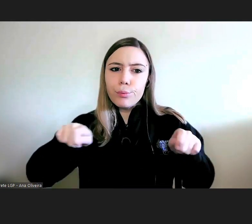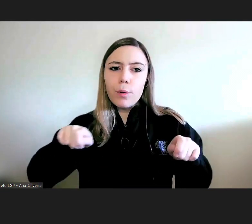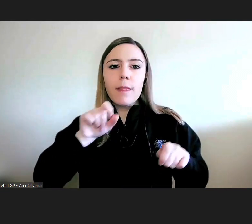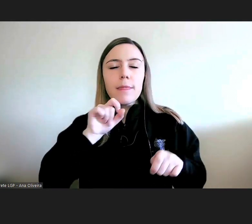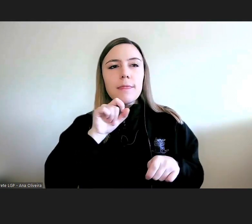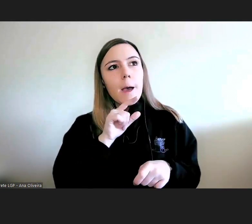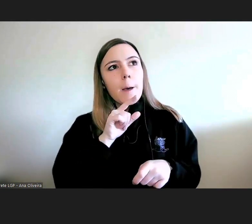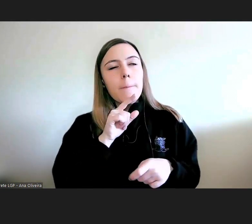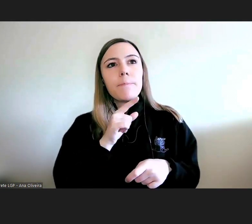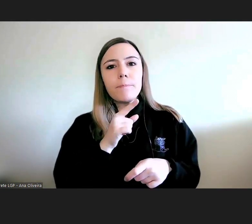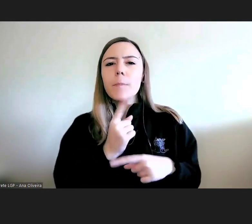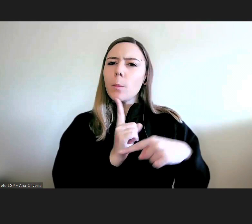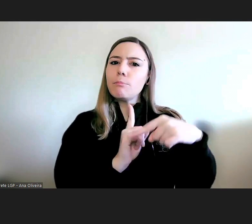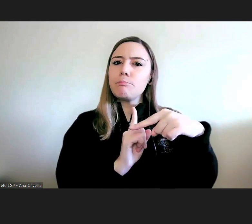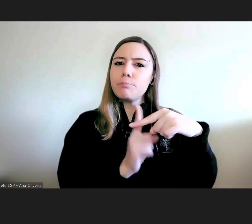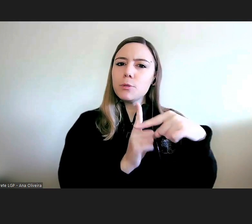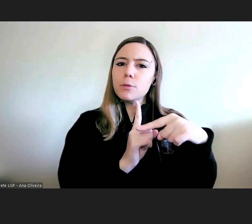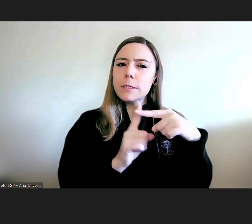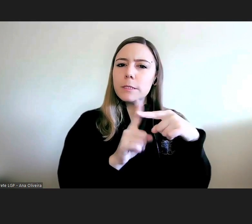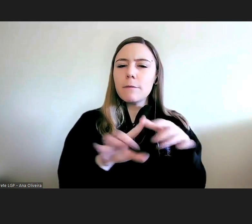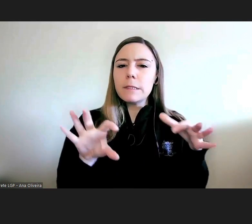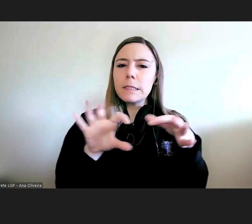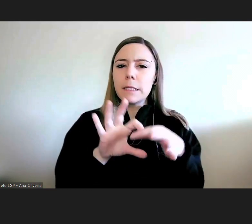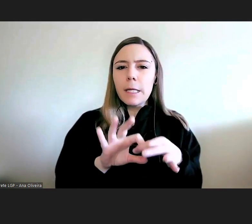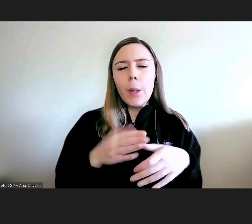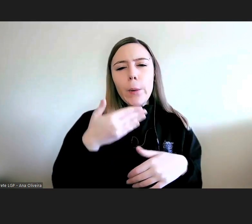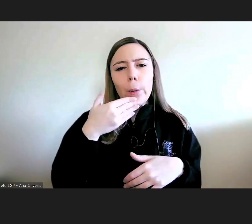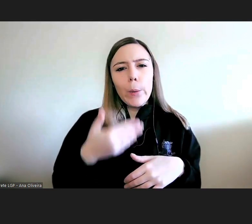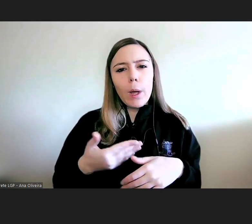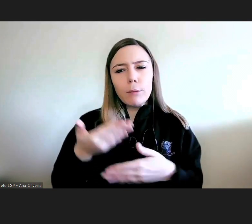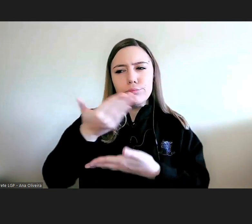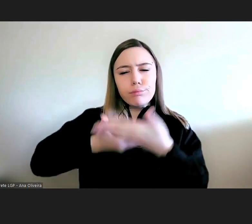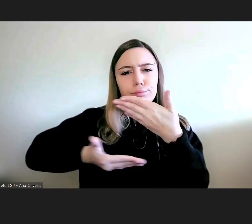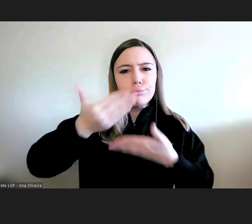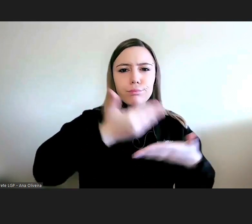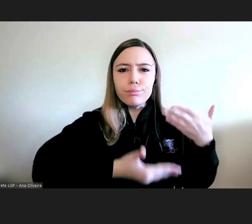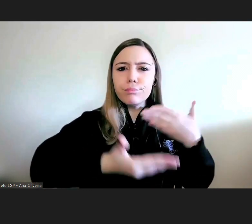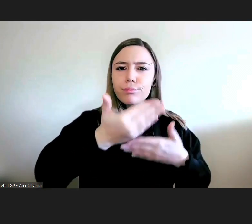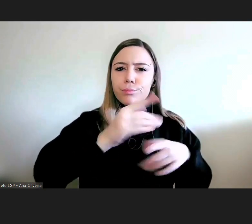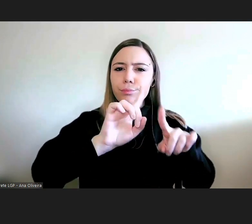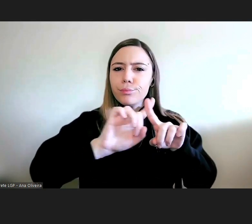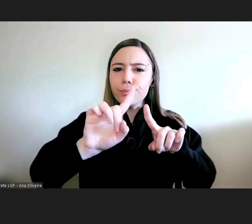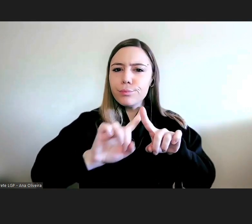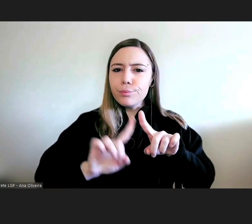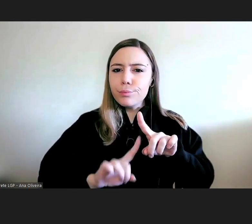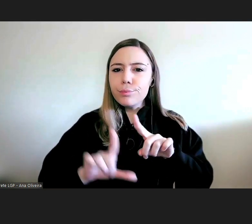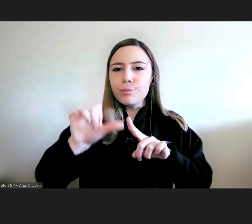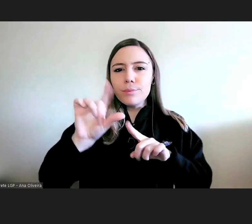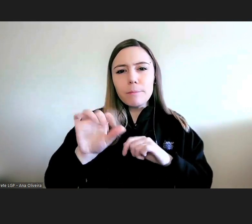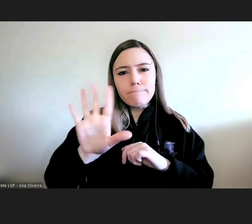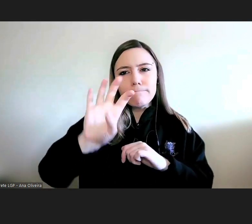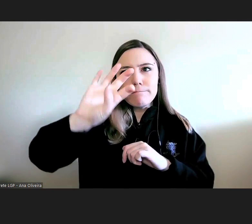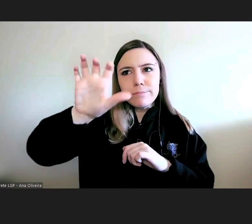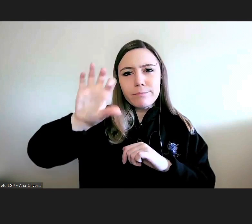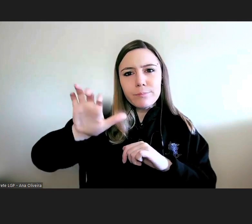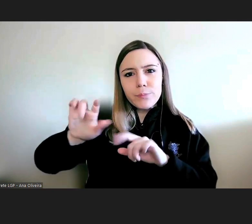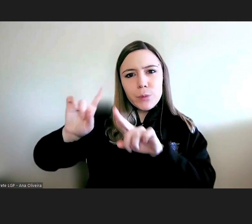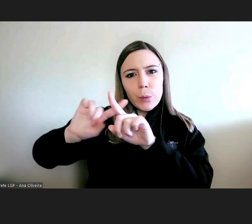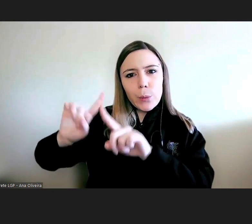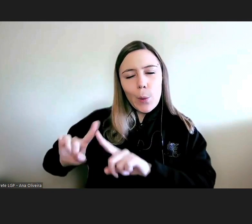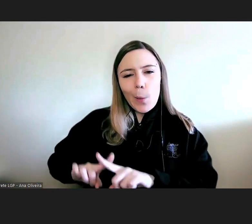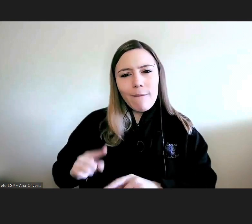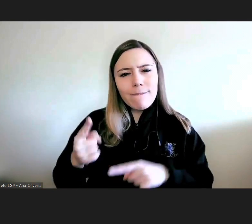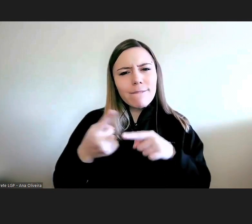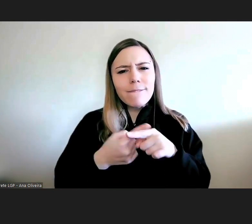mais-valia na troca de experiências, experiências muito diversas, também até esta diversidade territorial interessante, que cada um possa